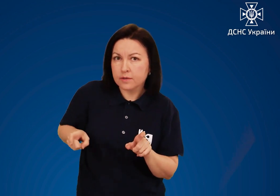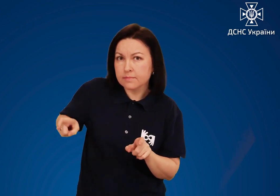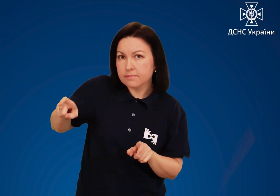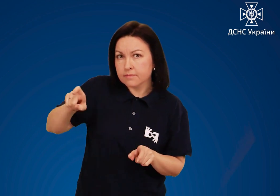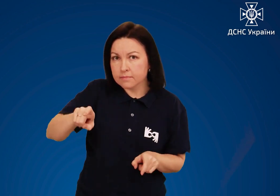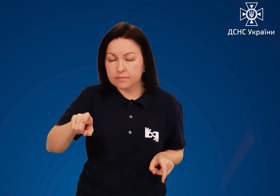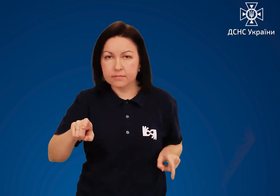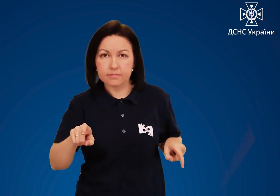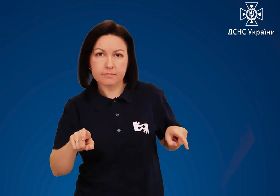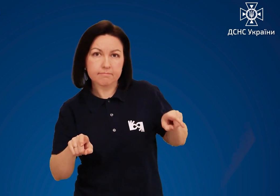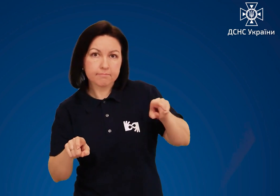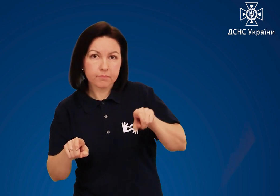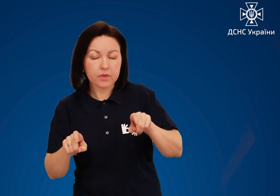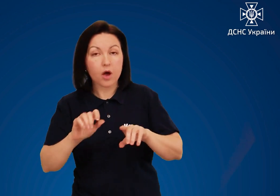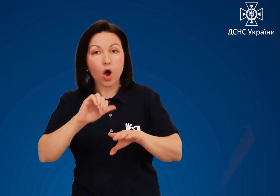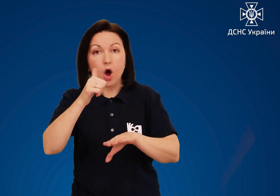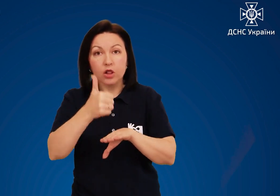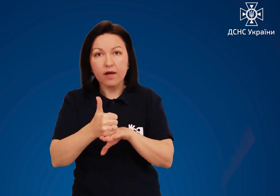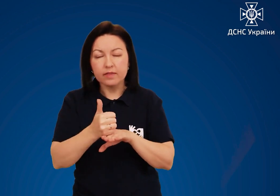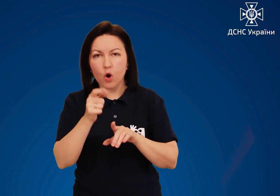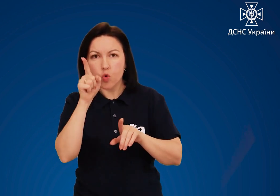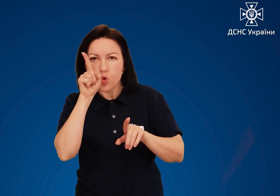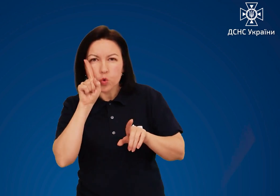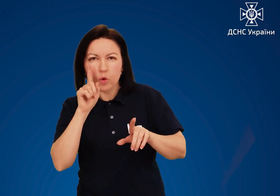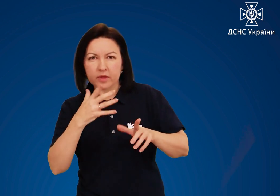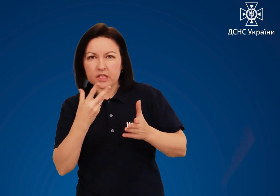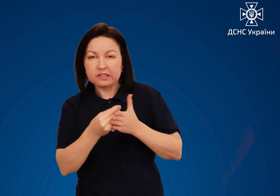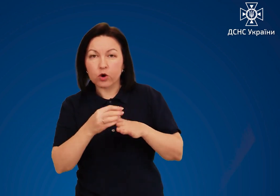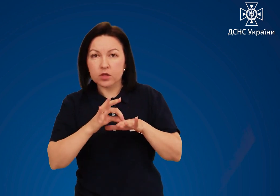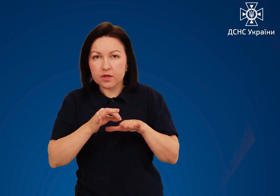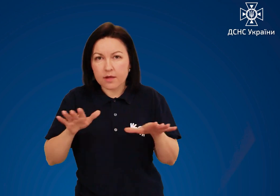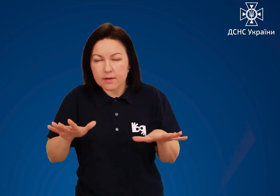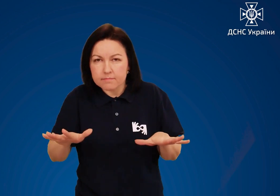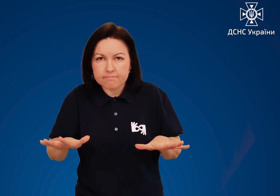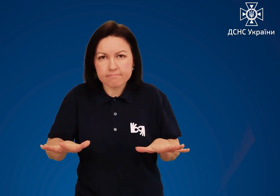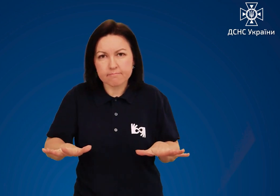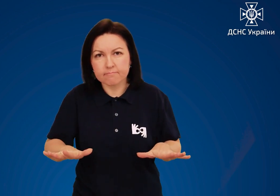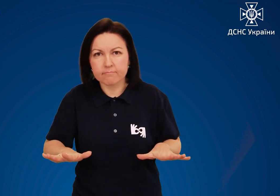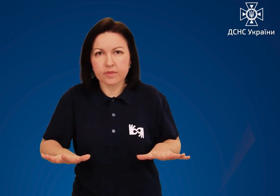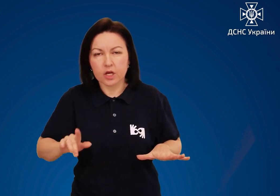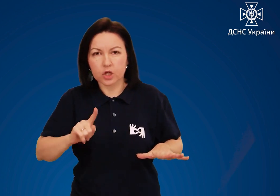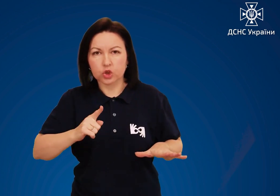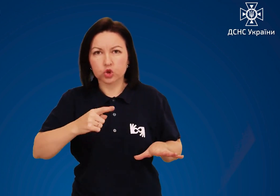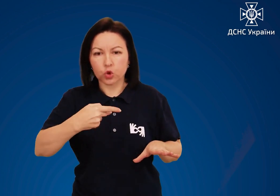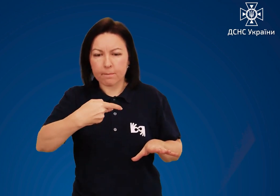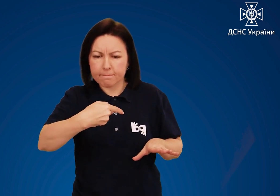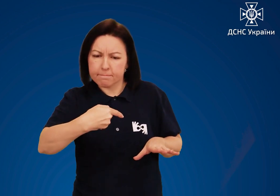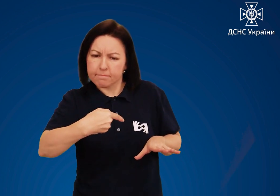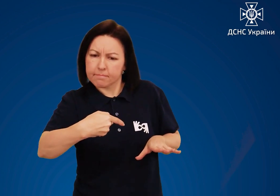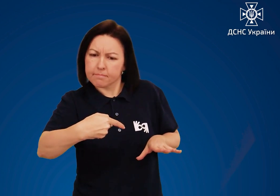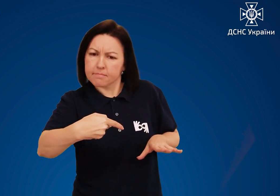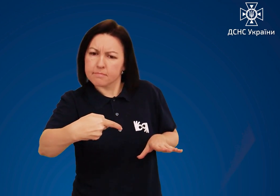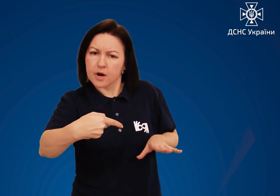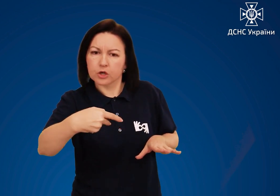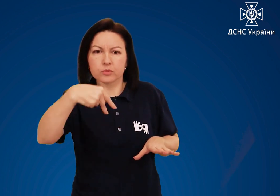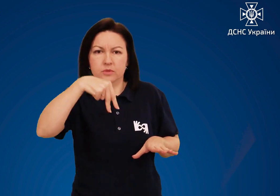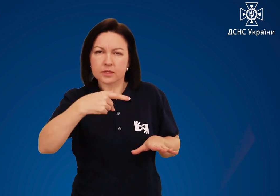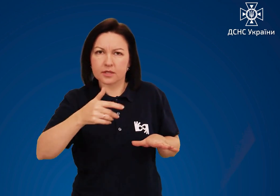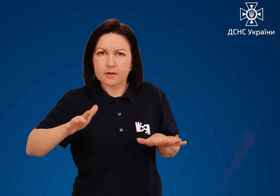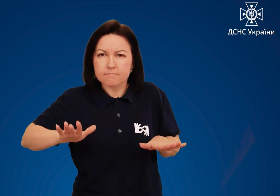поверхню ноги. Головне – пристосувати своє тіло для того, щоб воно займало найбільшу